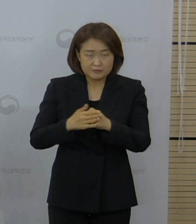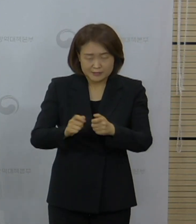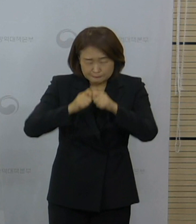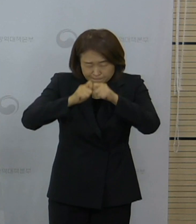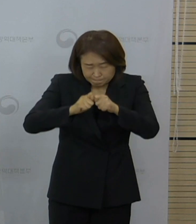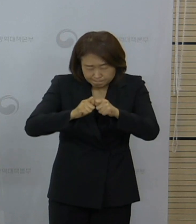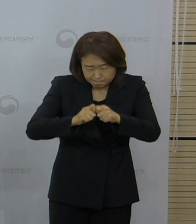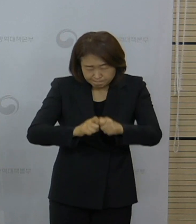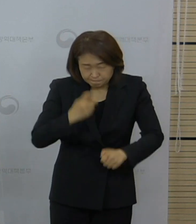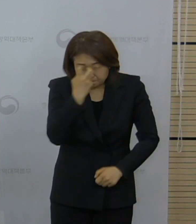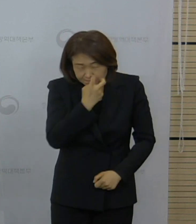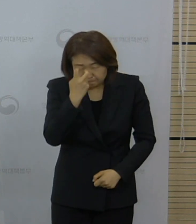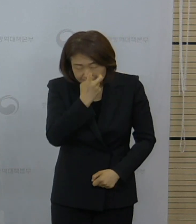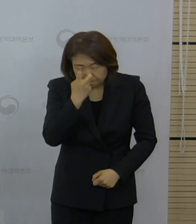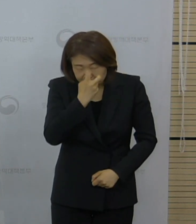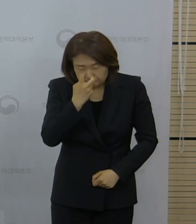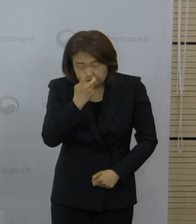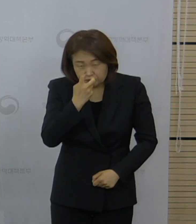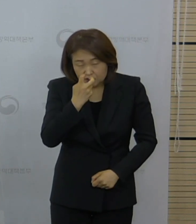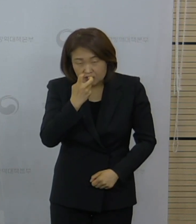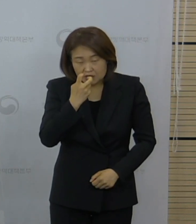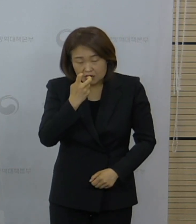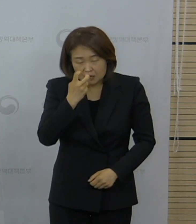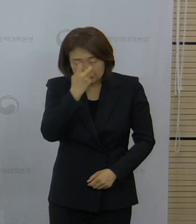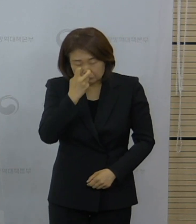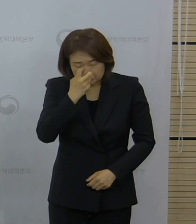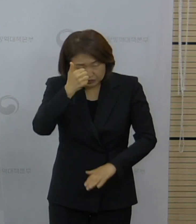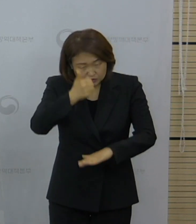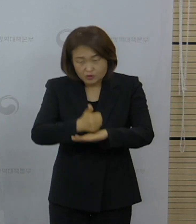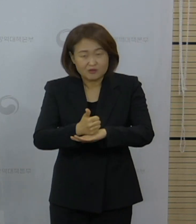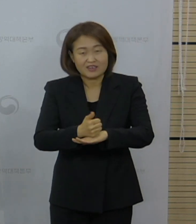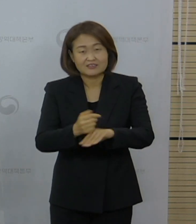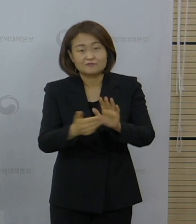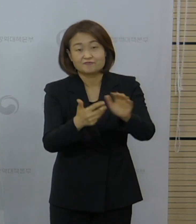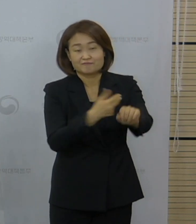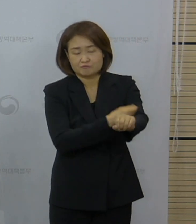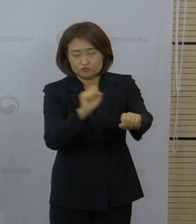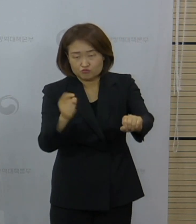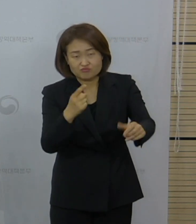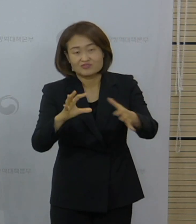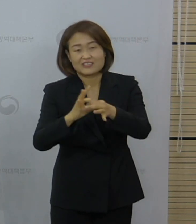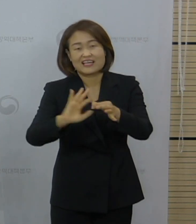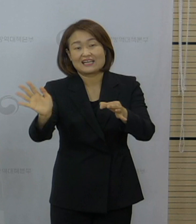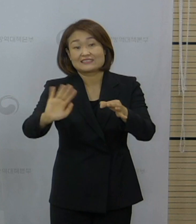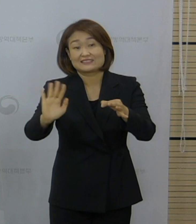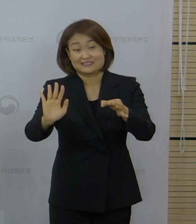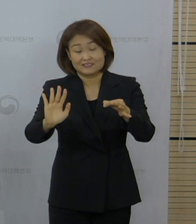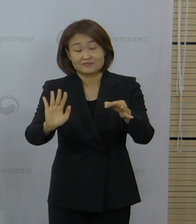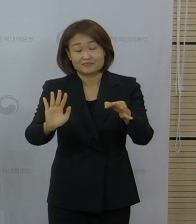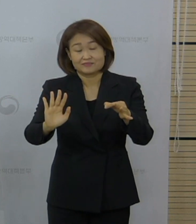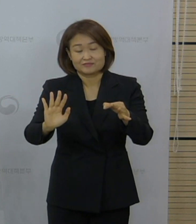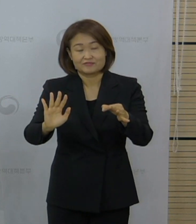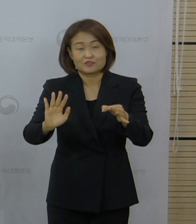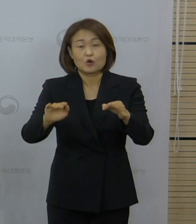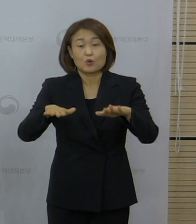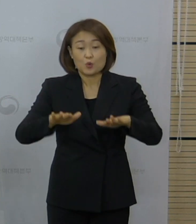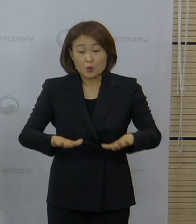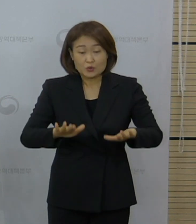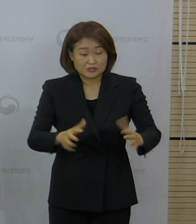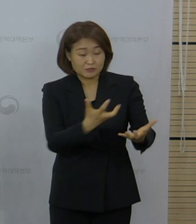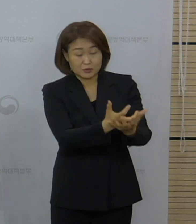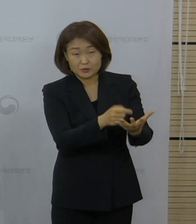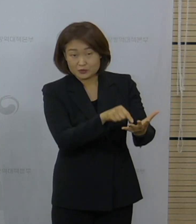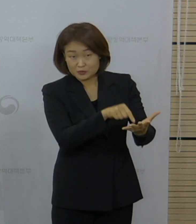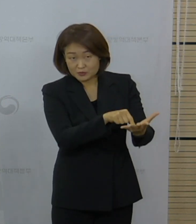고려해가지고 인과성이 인정되지 않는 케이스로 설명드렸고 관련된 개괄적인 상황은 오늘 보도 창고